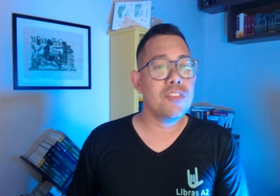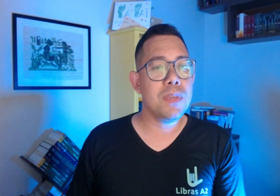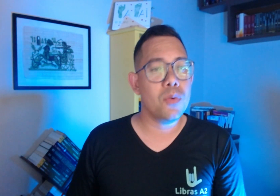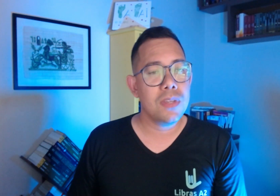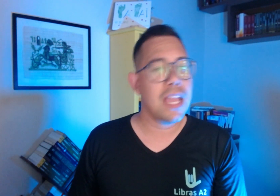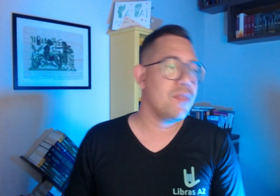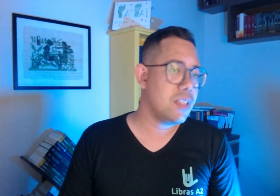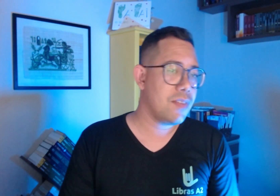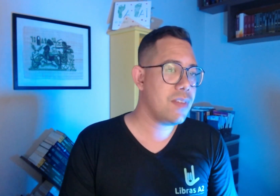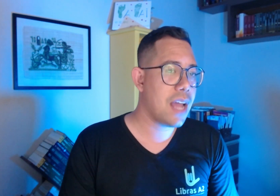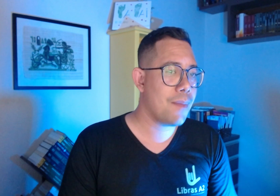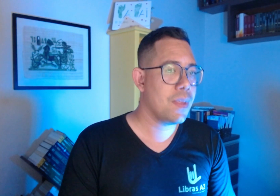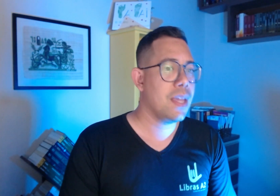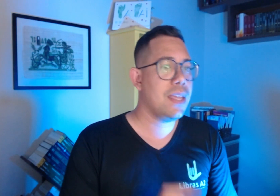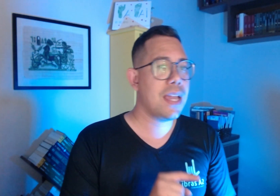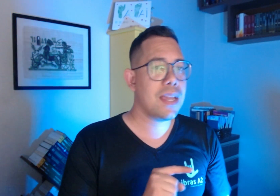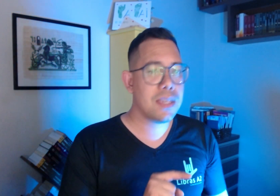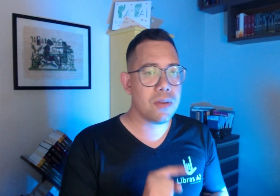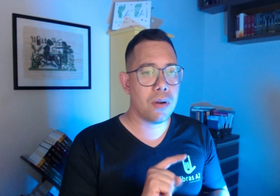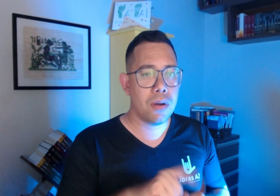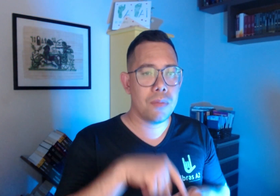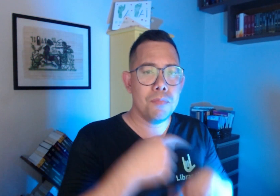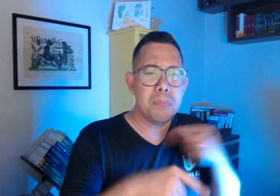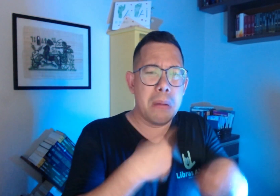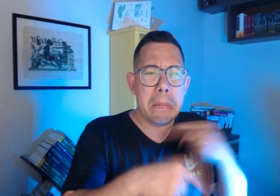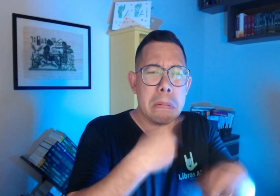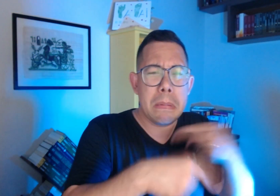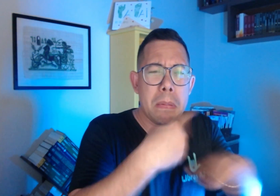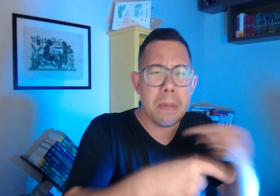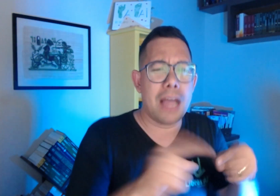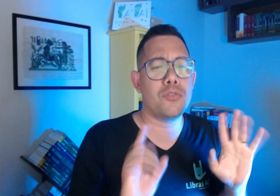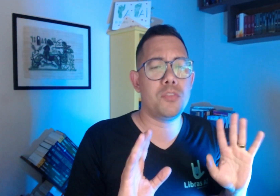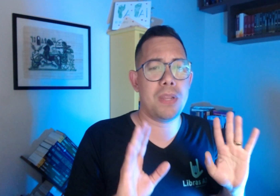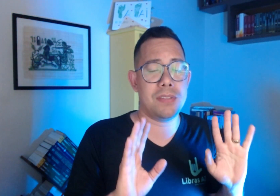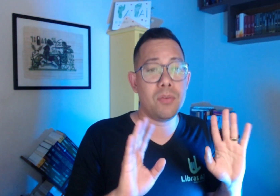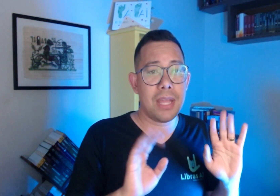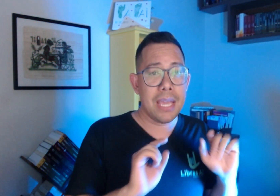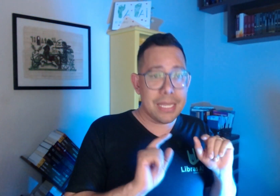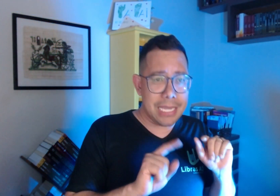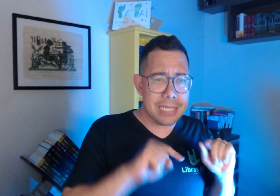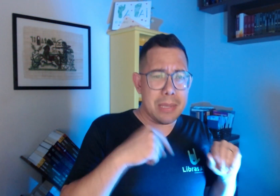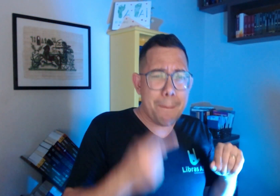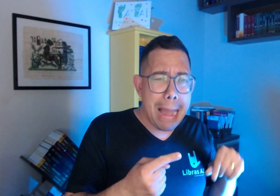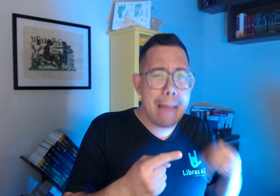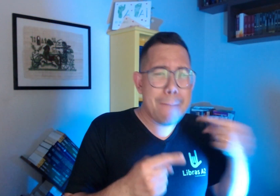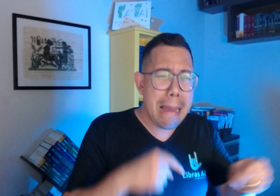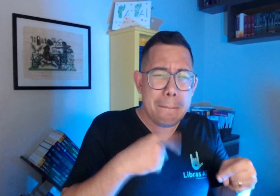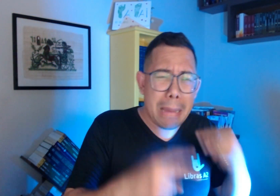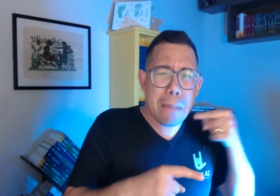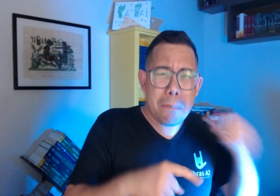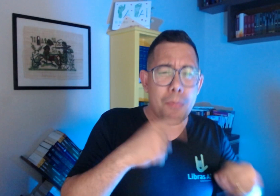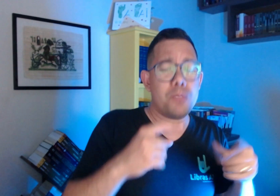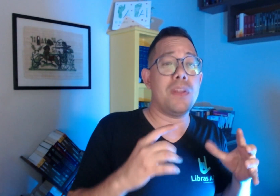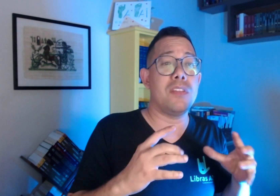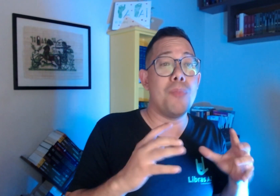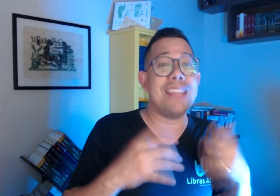mil. E aí você vai virar. E aí, aqui, olha, a sua expressão, né, tem que ser uma expressão mais